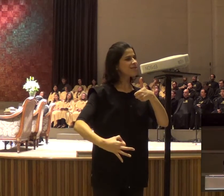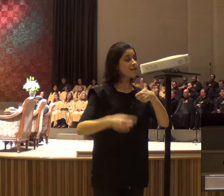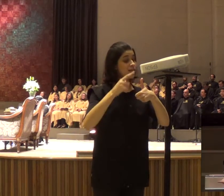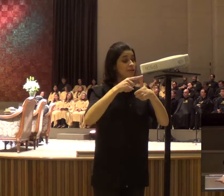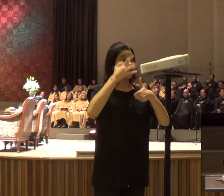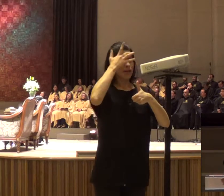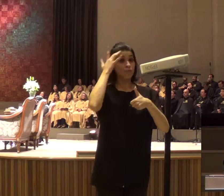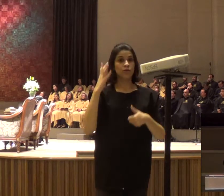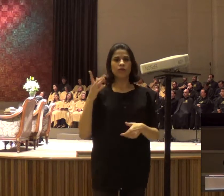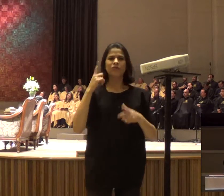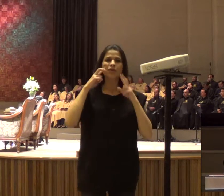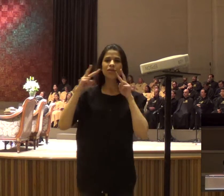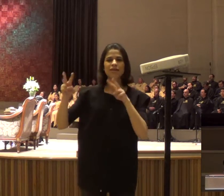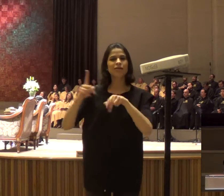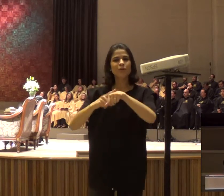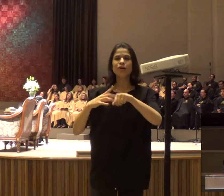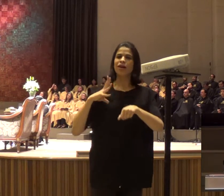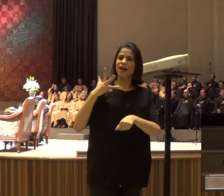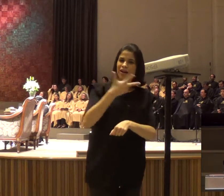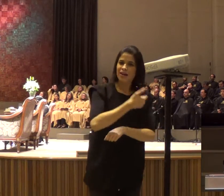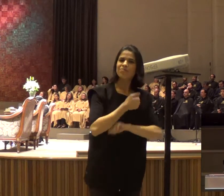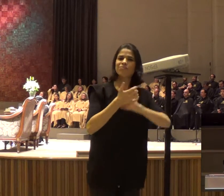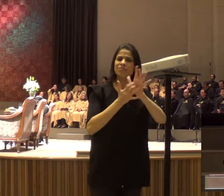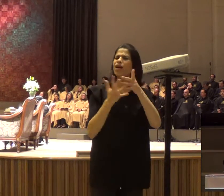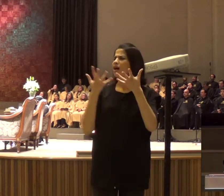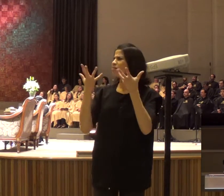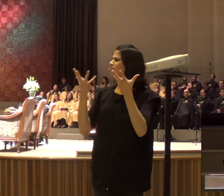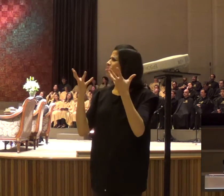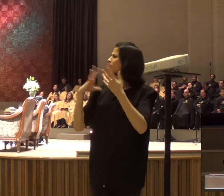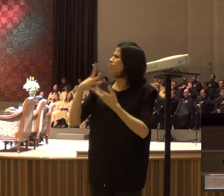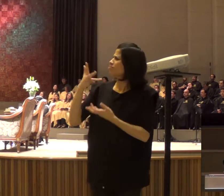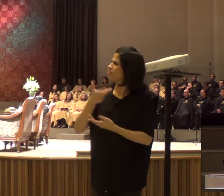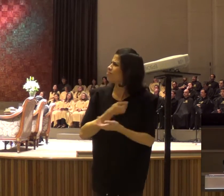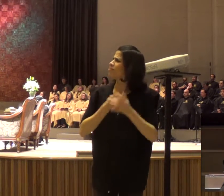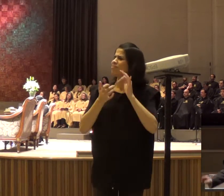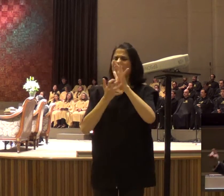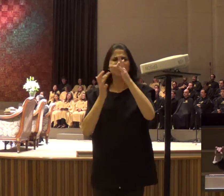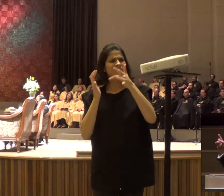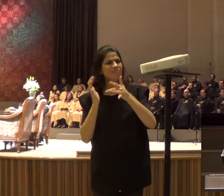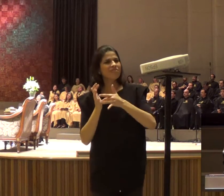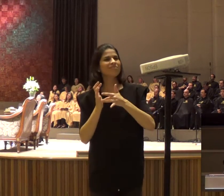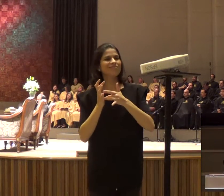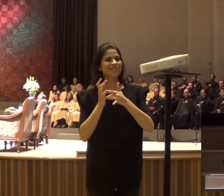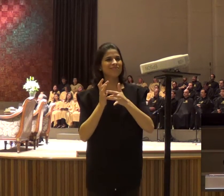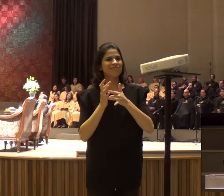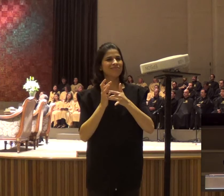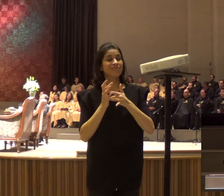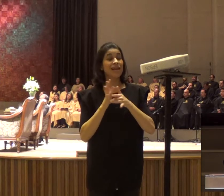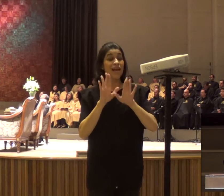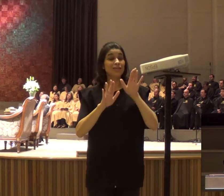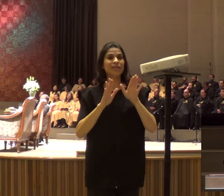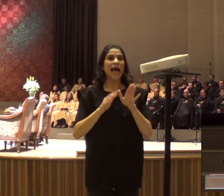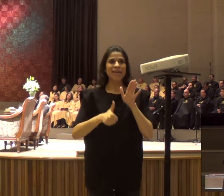aqui, num apelo, quando alguém atende, a voz do Espírito, aqui num culto, não foi a primeira vez, que Deus estava falando com ele,